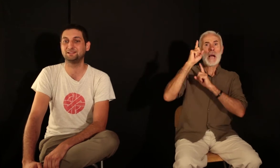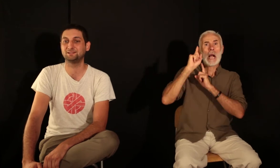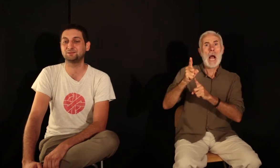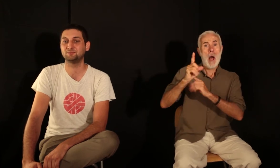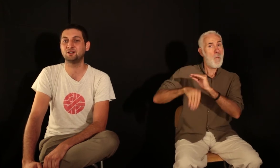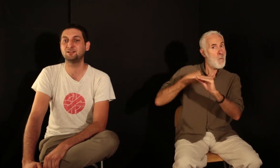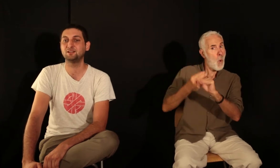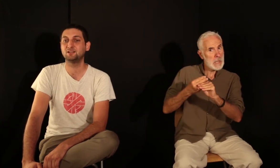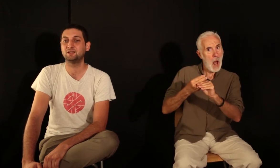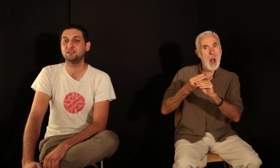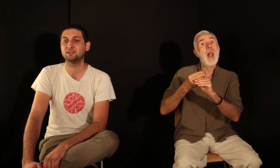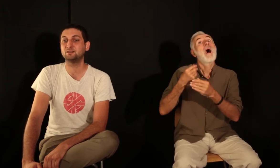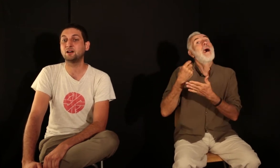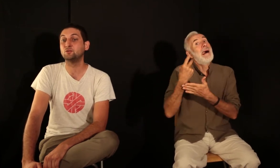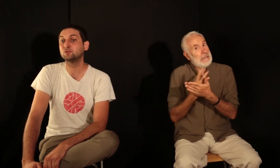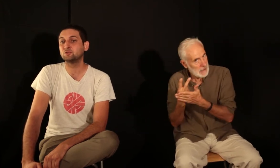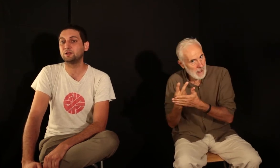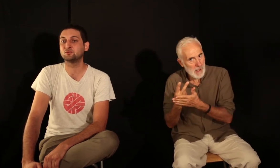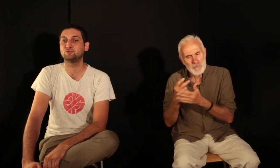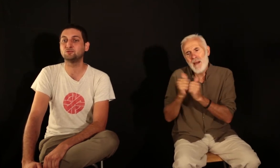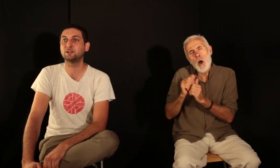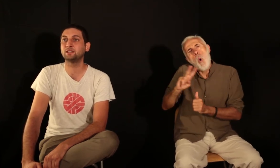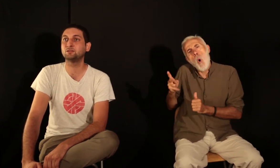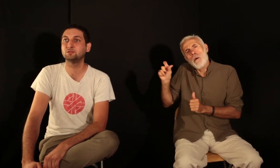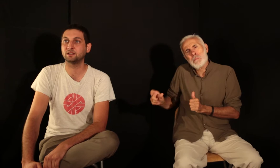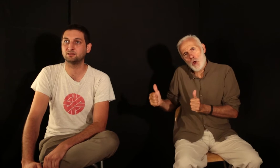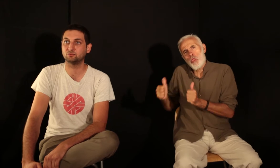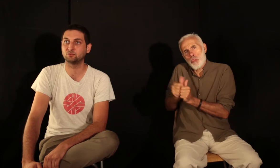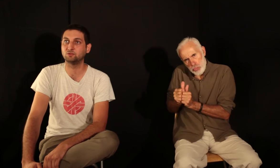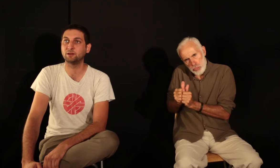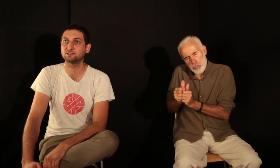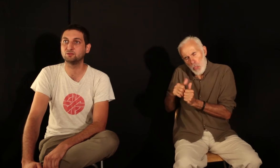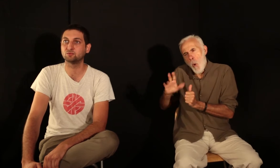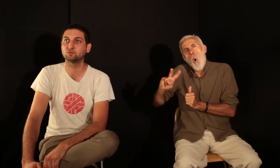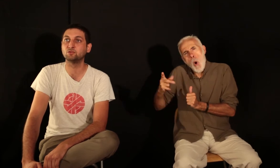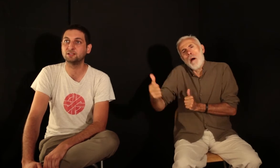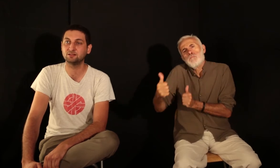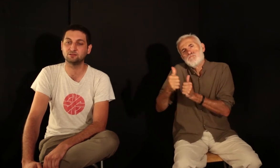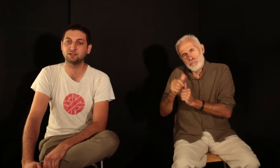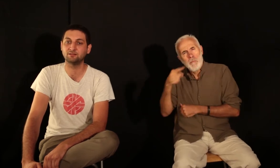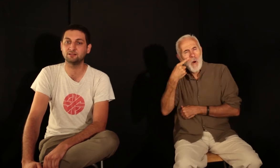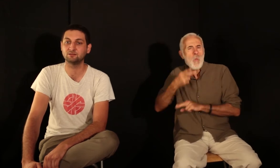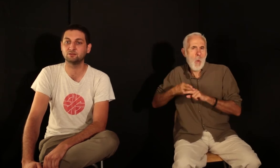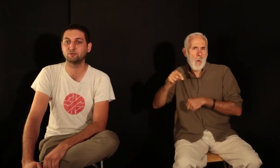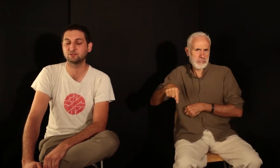excusez-moi, et un autre compagnon de toujours, Eric Drucker, donc deux personnes dont on connaît le travail en France.